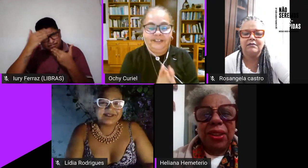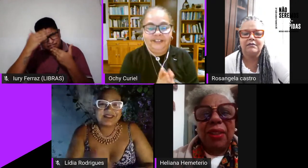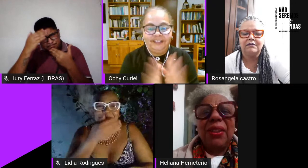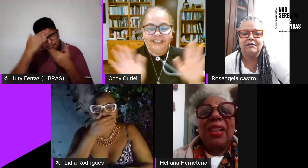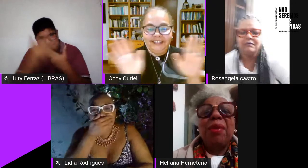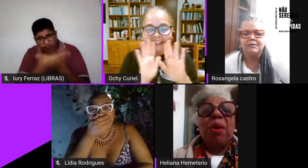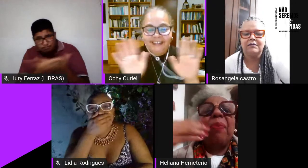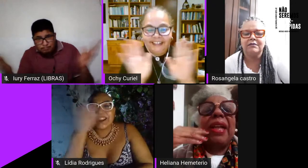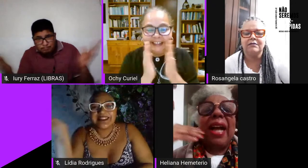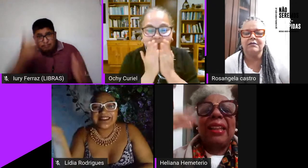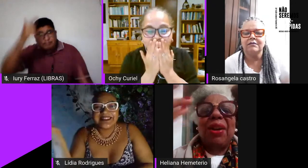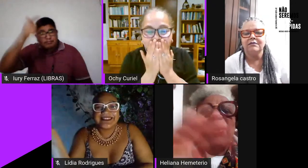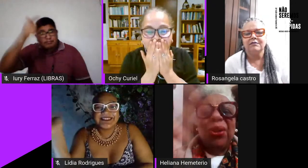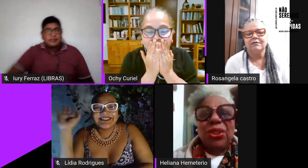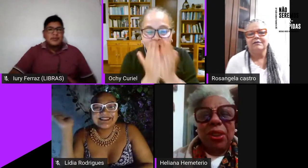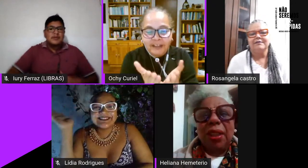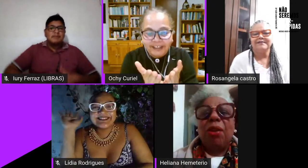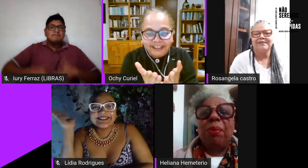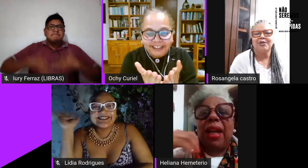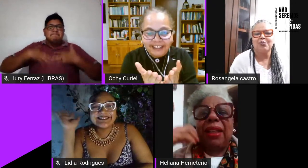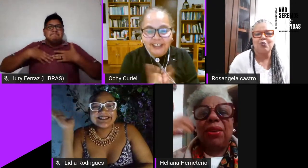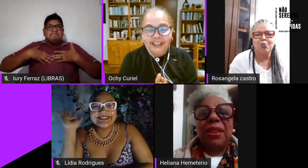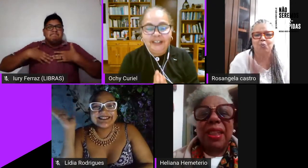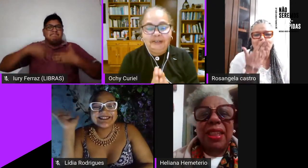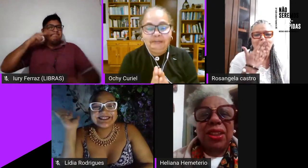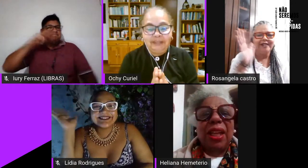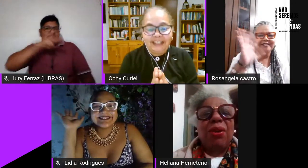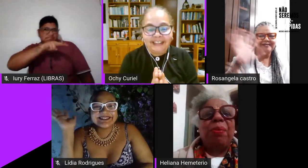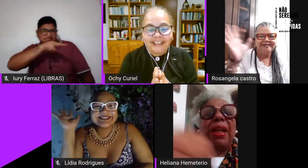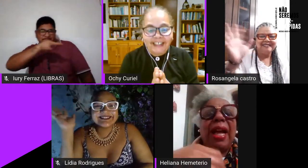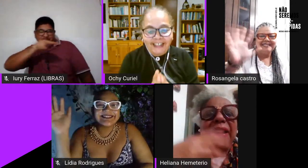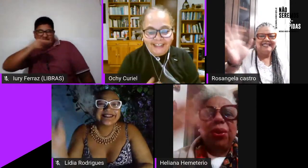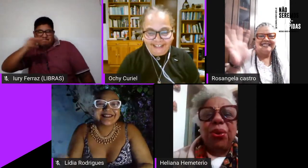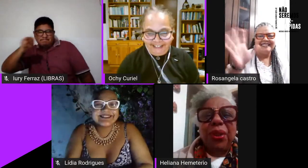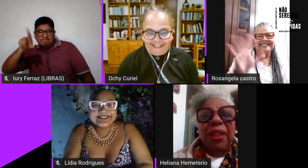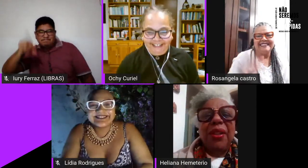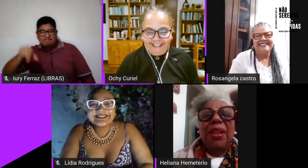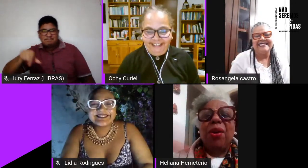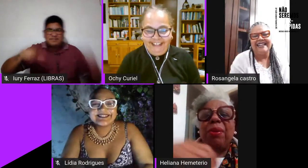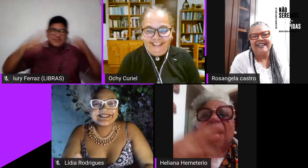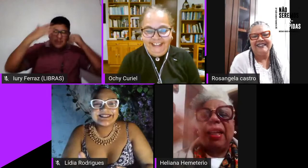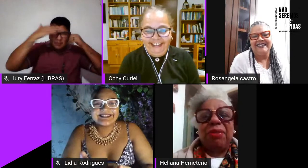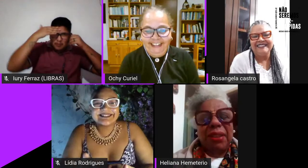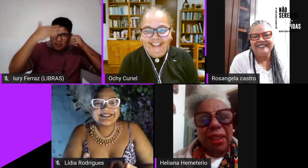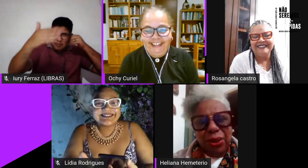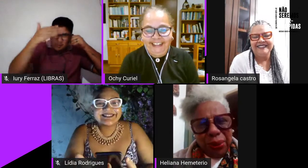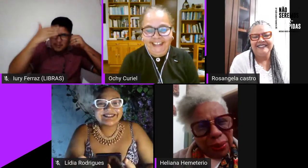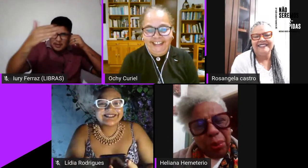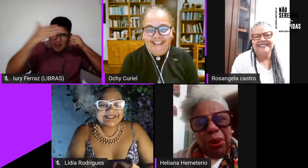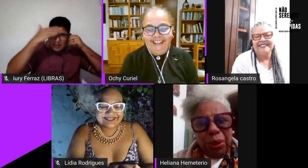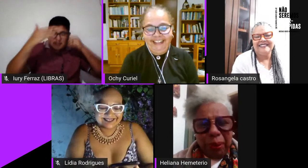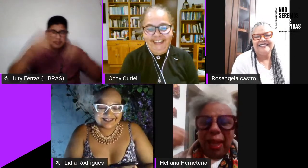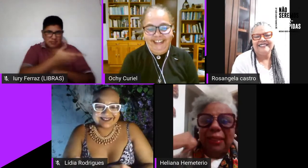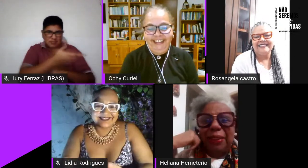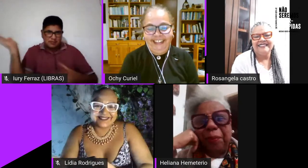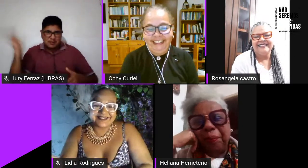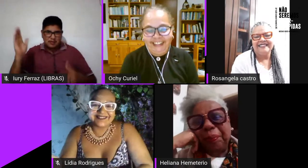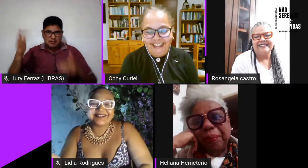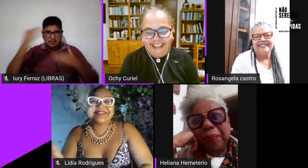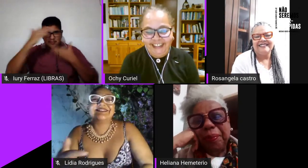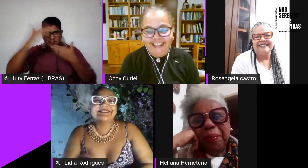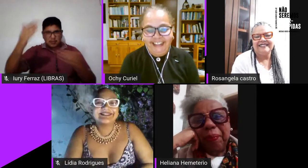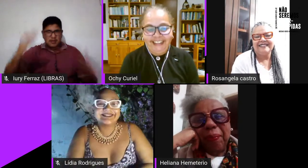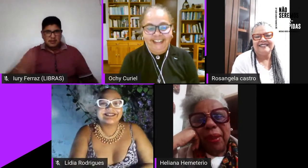você Lívia obrigado a Oti obrigado a Rosângela obrigado a vocês todos muito obrigado